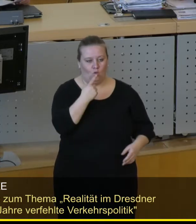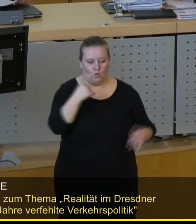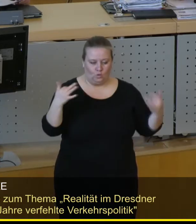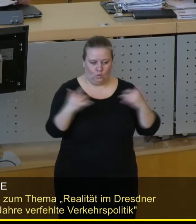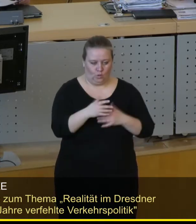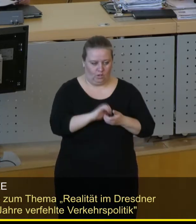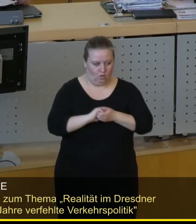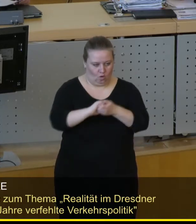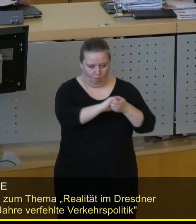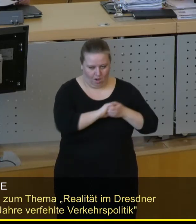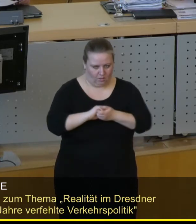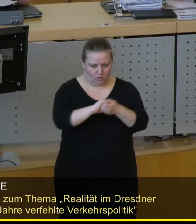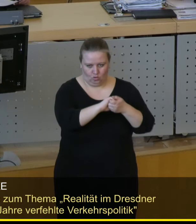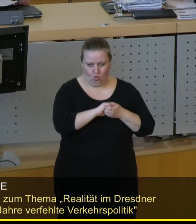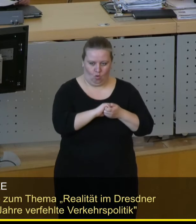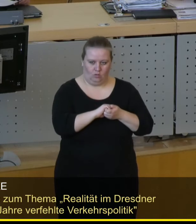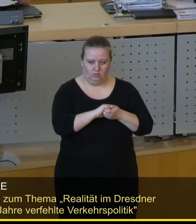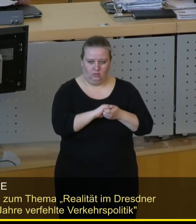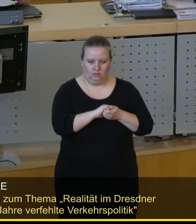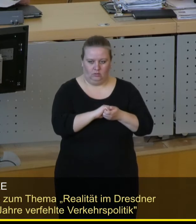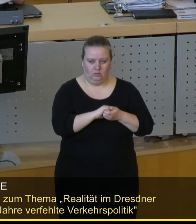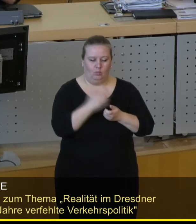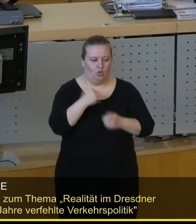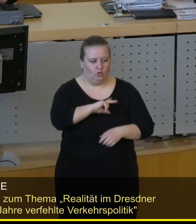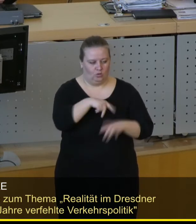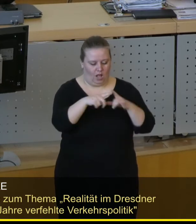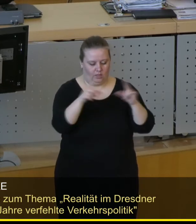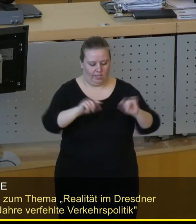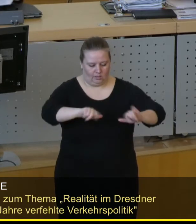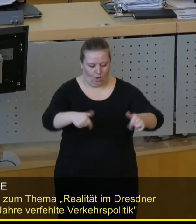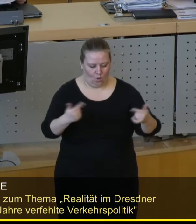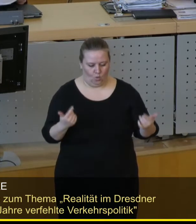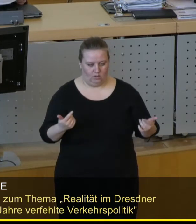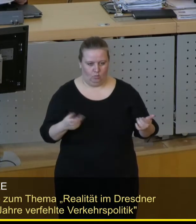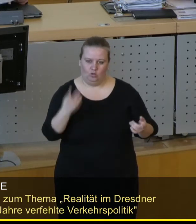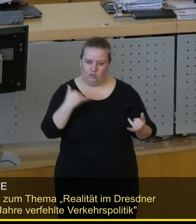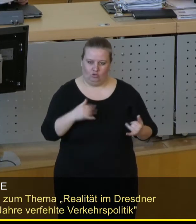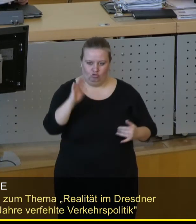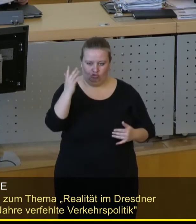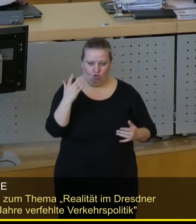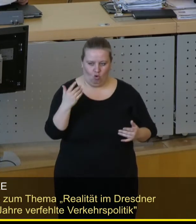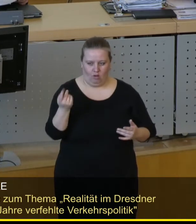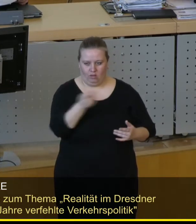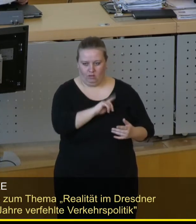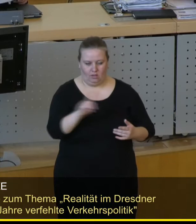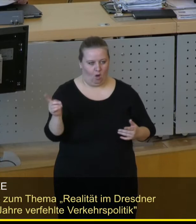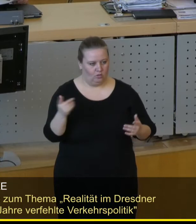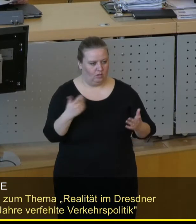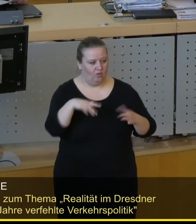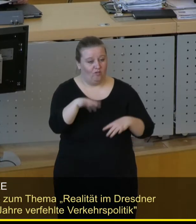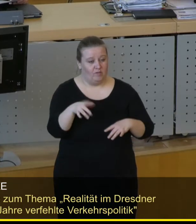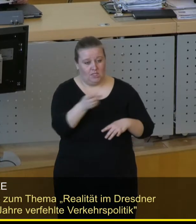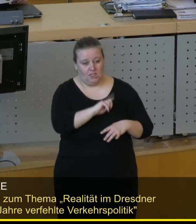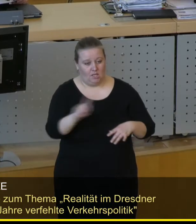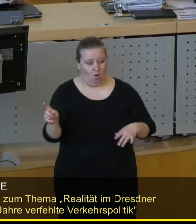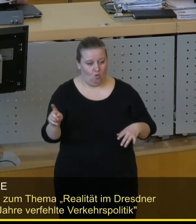Kooperation das Sozialticket auf den Weg gebracht. Das hat inzwischen Tausende, 15.000